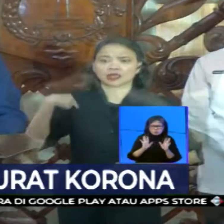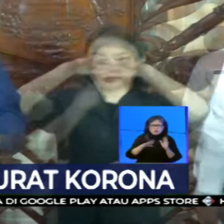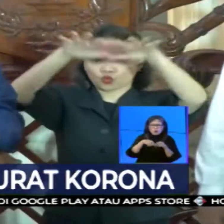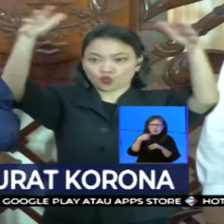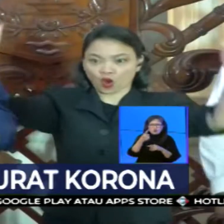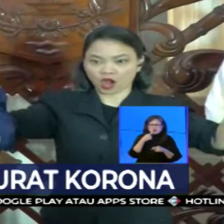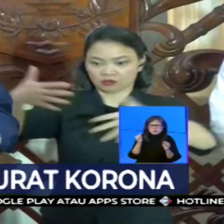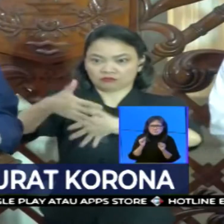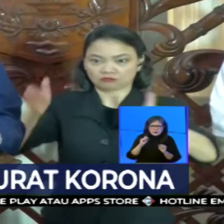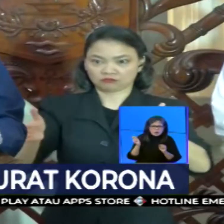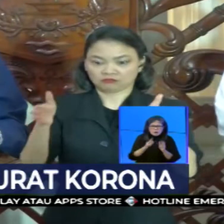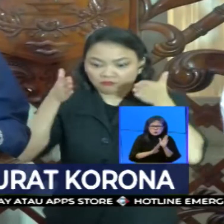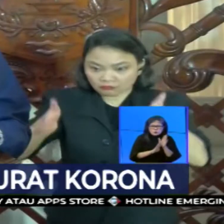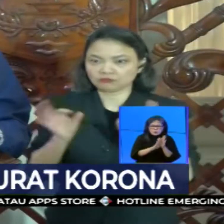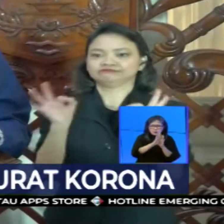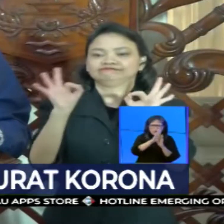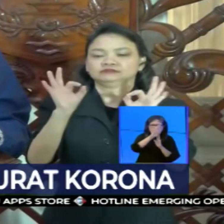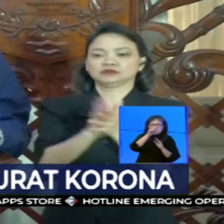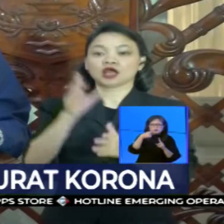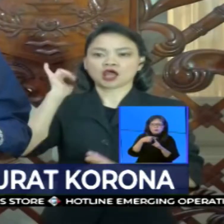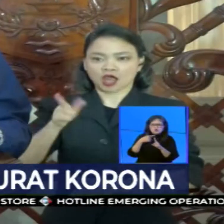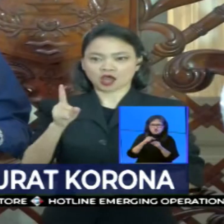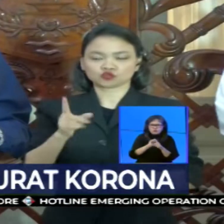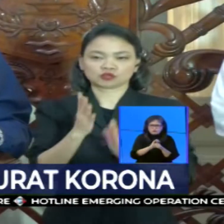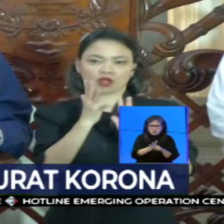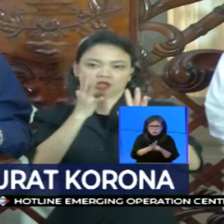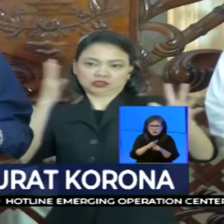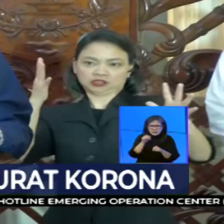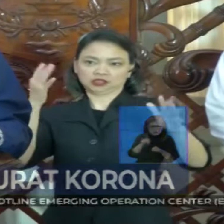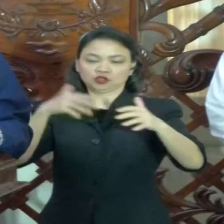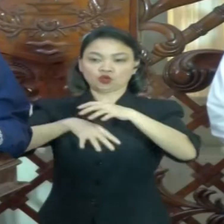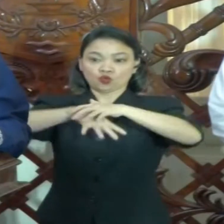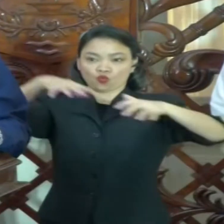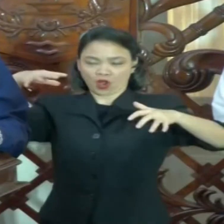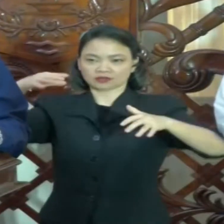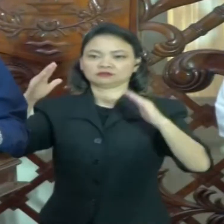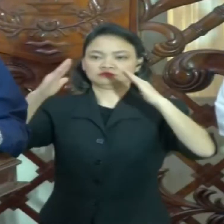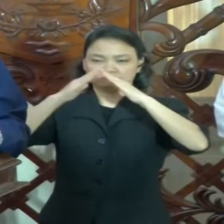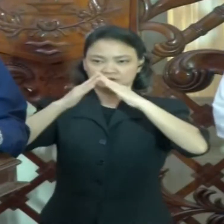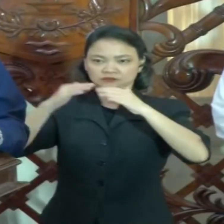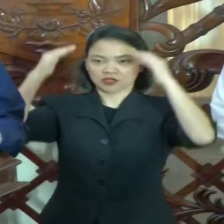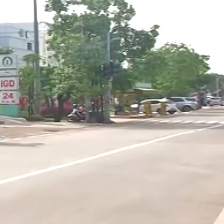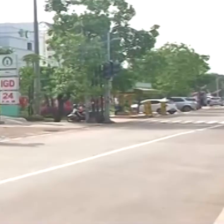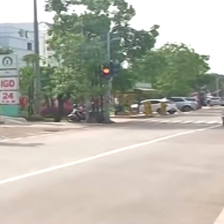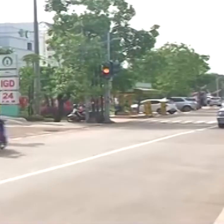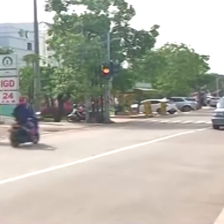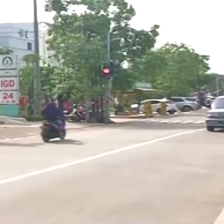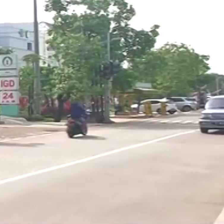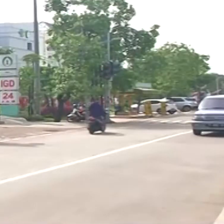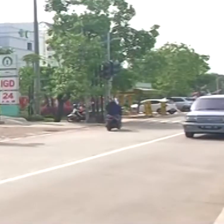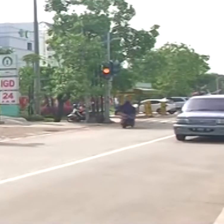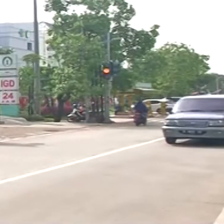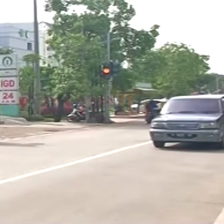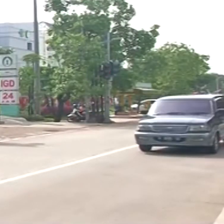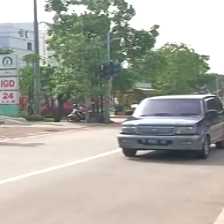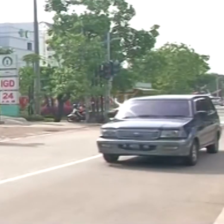terus melonjoknya jumlah warga di DKI yang positif terinfeksi virus COVID-19. Data terakhir mencatat, kasus